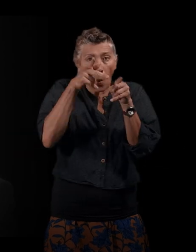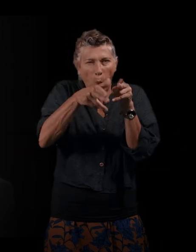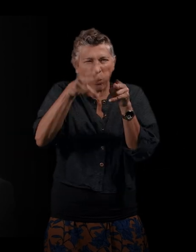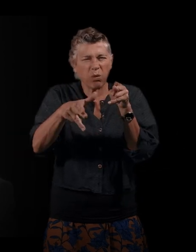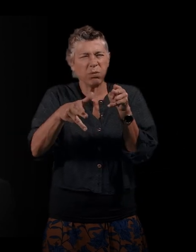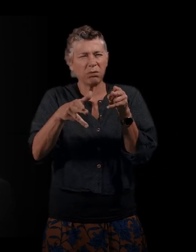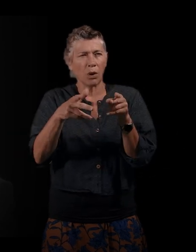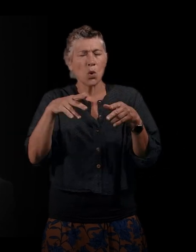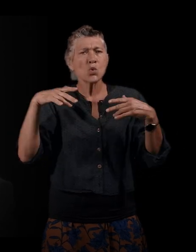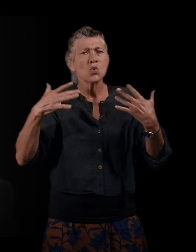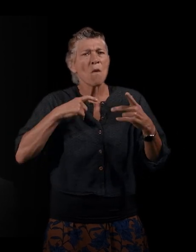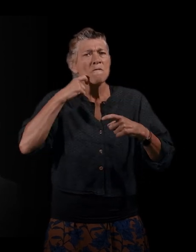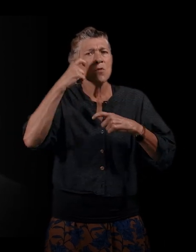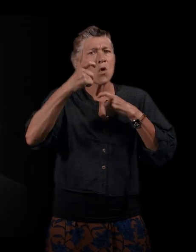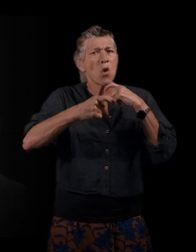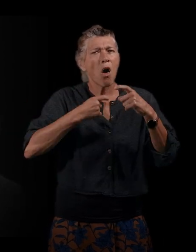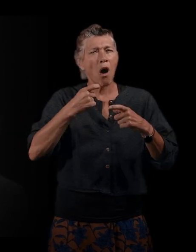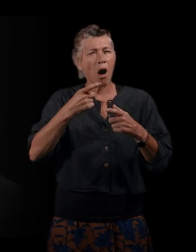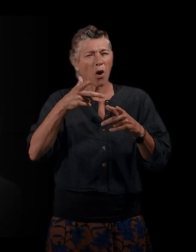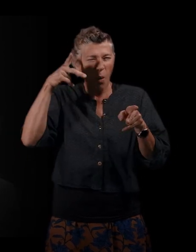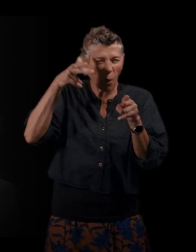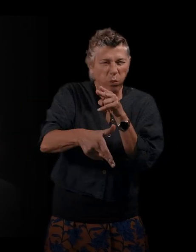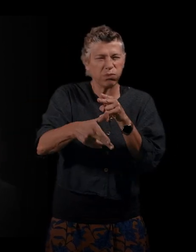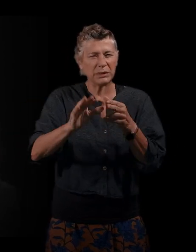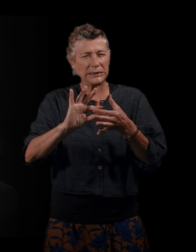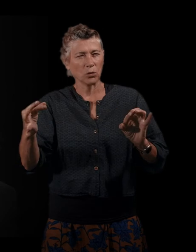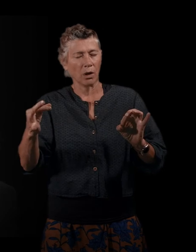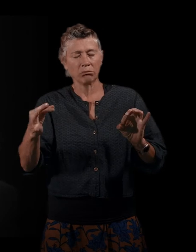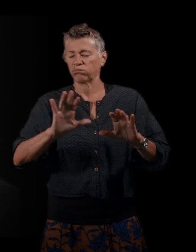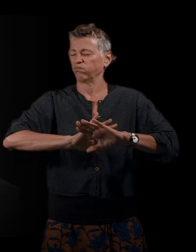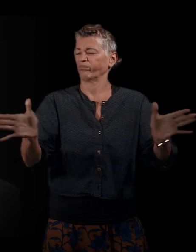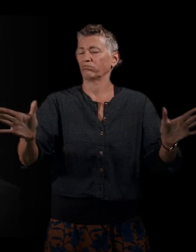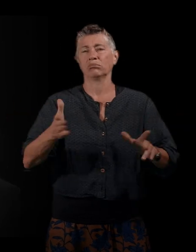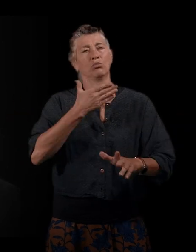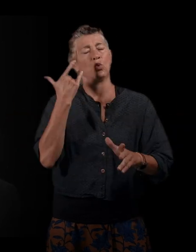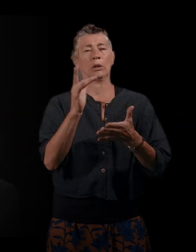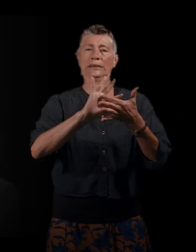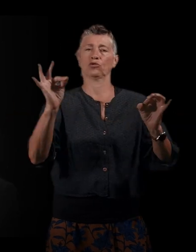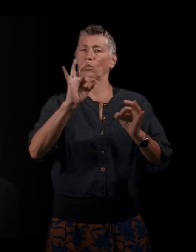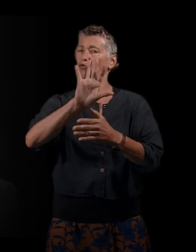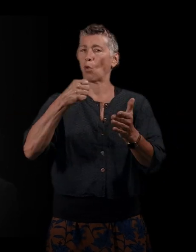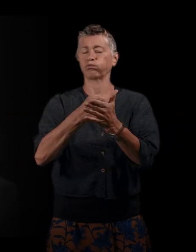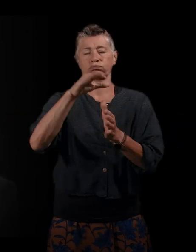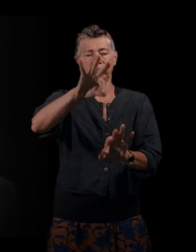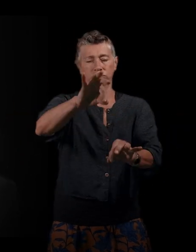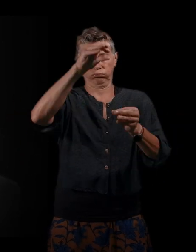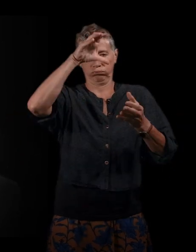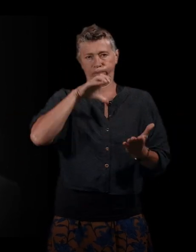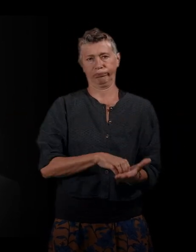fois de plus, de couper leur histoire. Et c'est pour ça que suis partie du récit de Julienne parce que parmi les femmes que j'ai